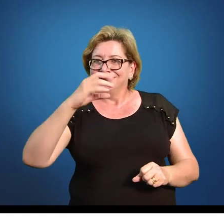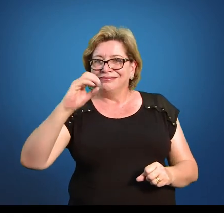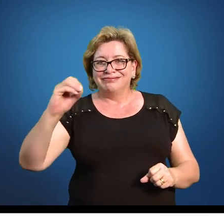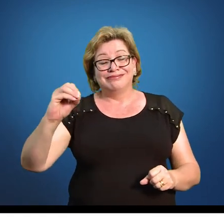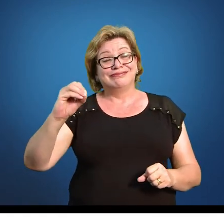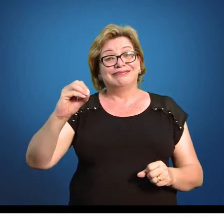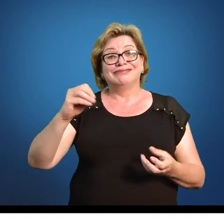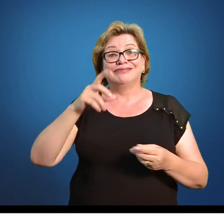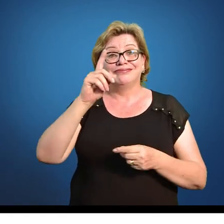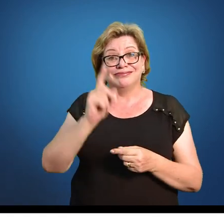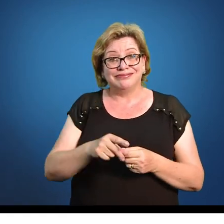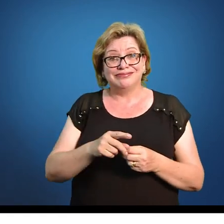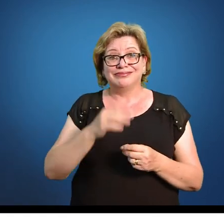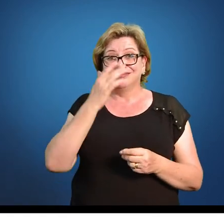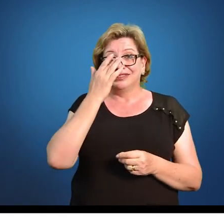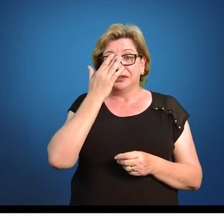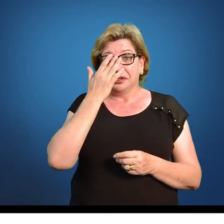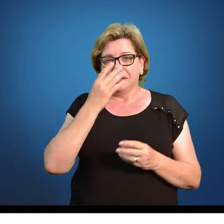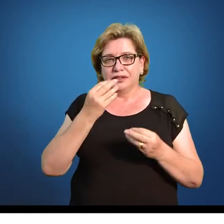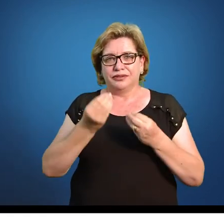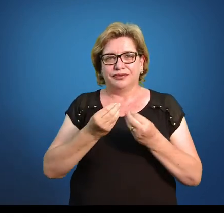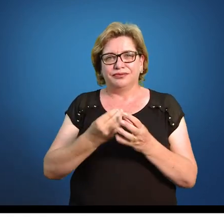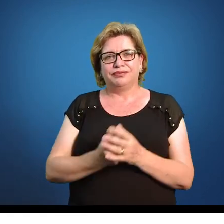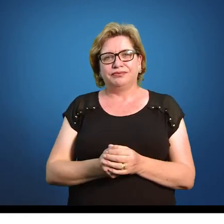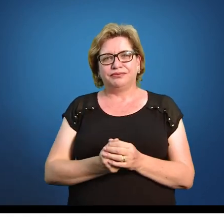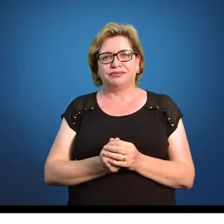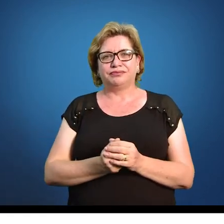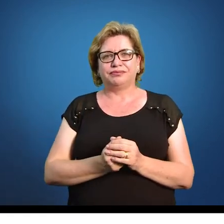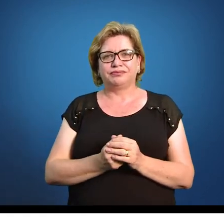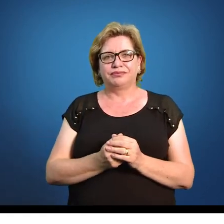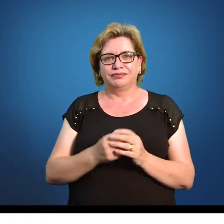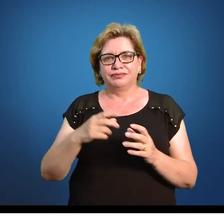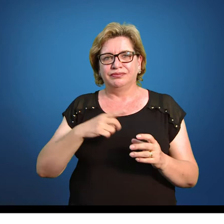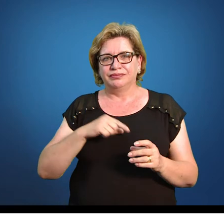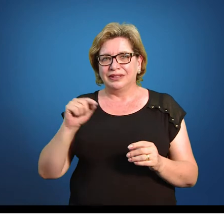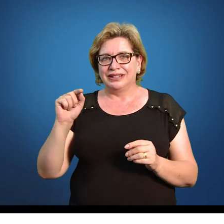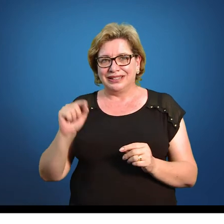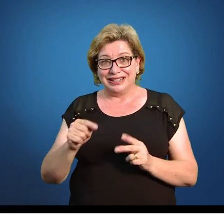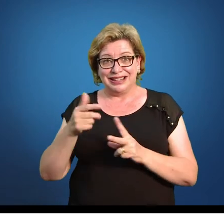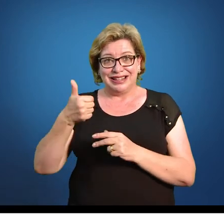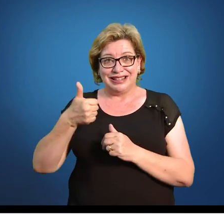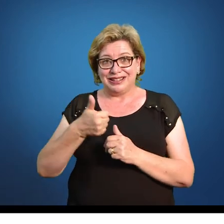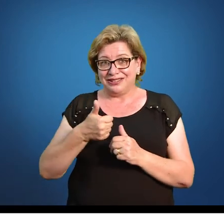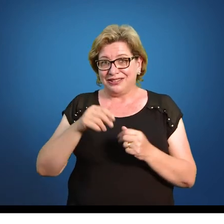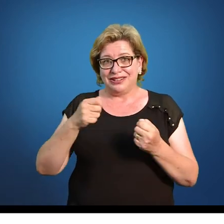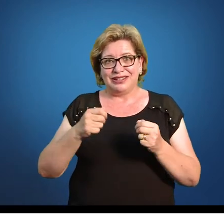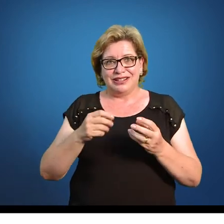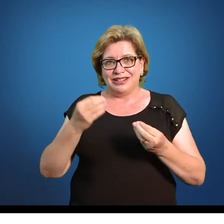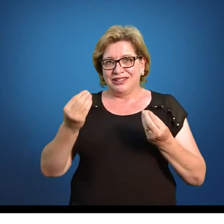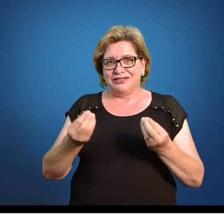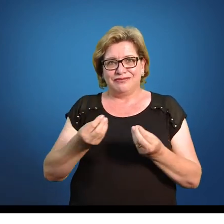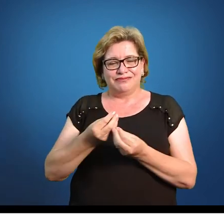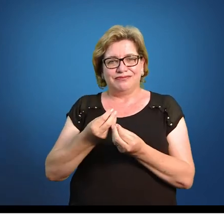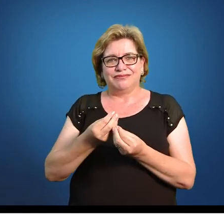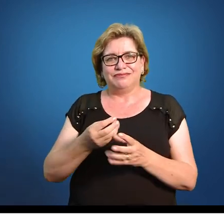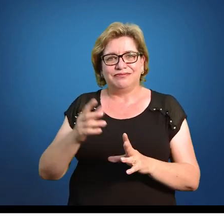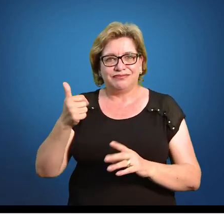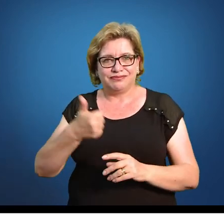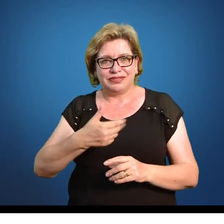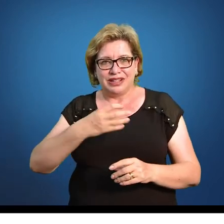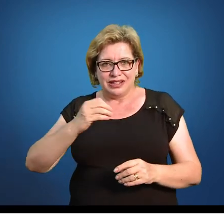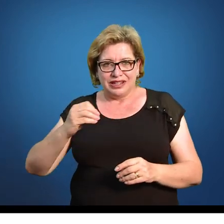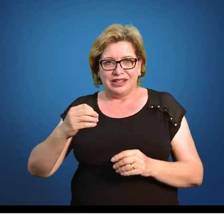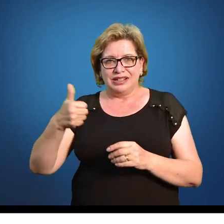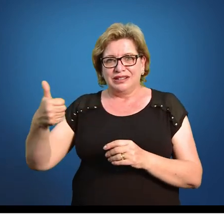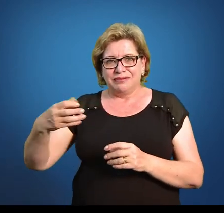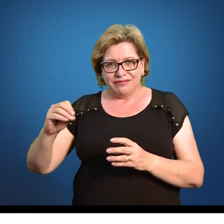5, vou chegar ao total de 100. Aqui também, não tem necessidade de somar. A gente